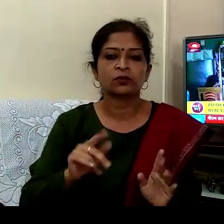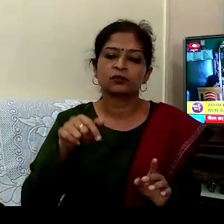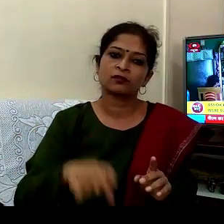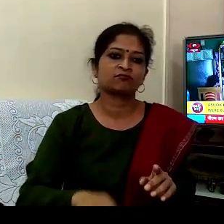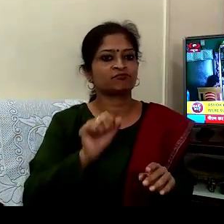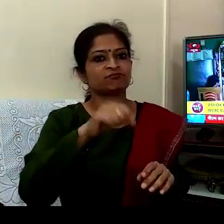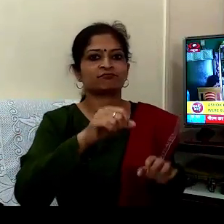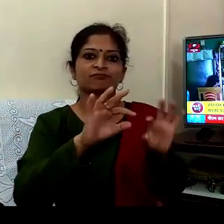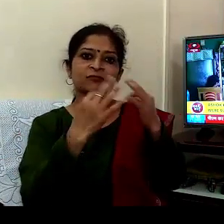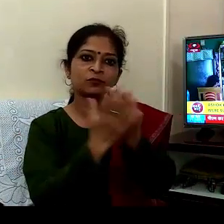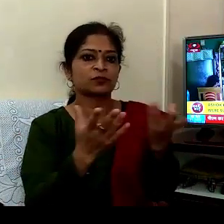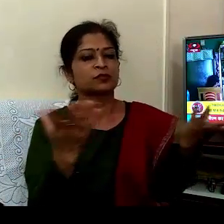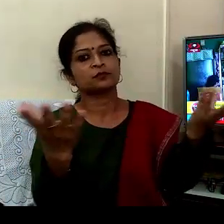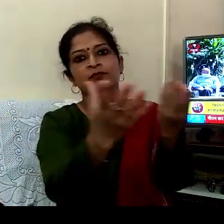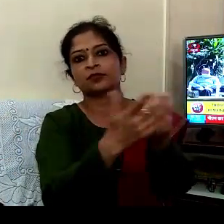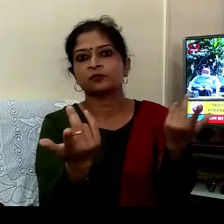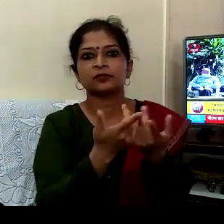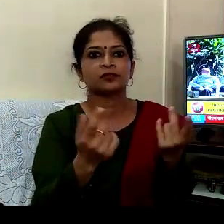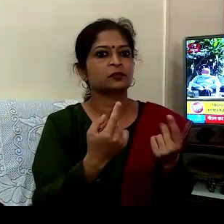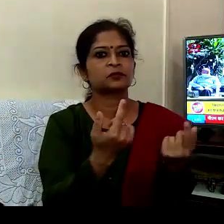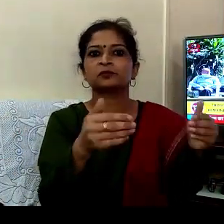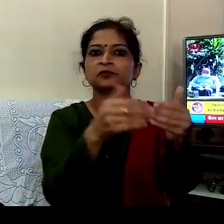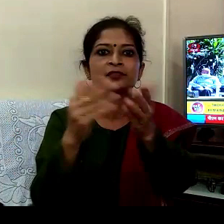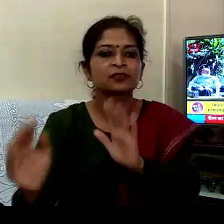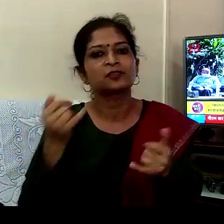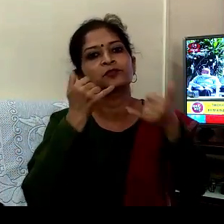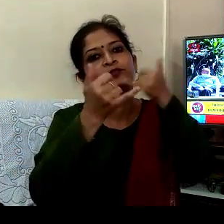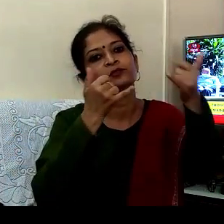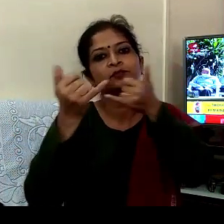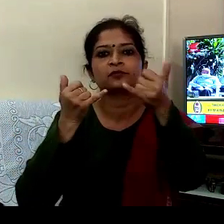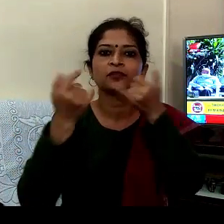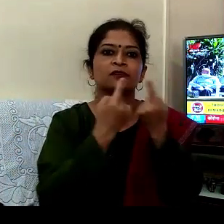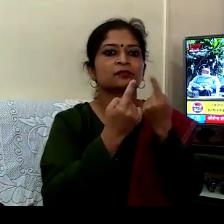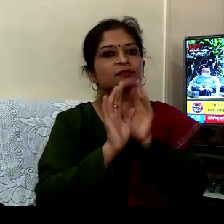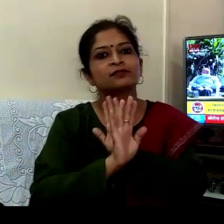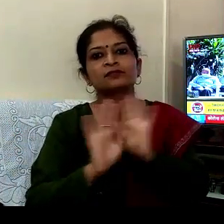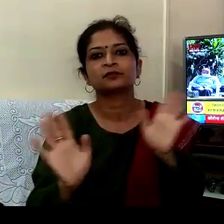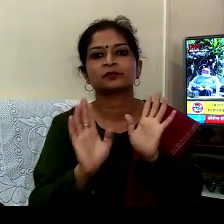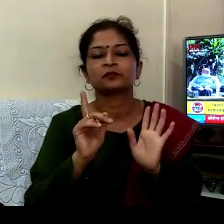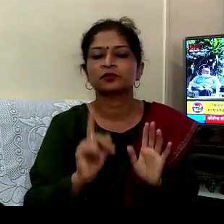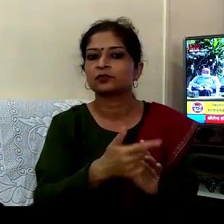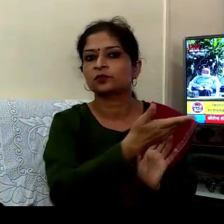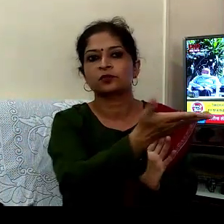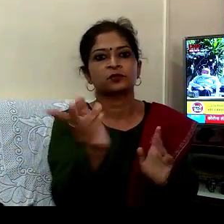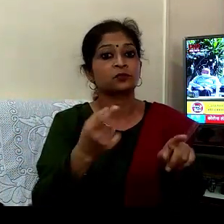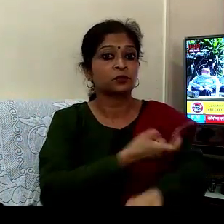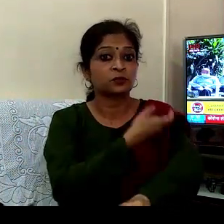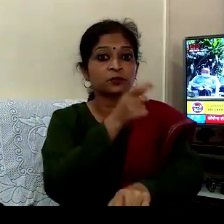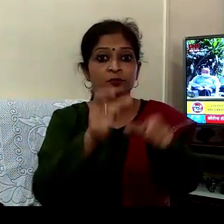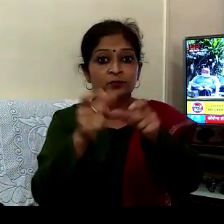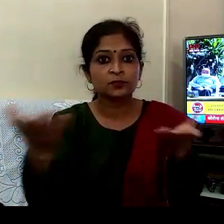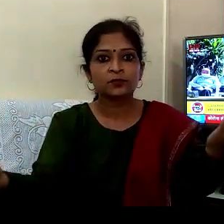گئے ایک دوسرے کام سارا رہ ملتے نہیں تھے فون پر بات کر لیتے ملتے ملتے نہیں تھے اور ڈاکٹروں نے